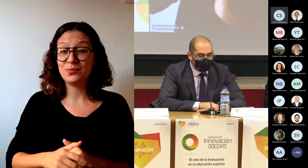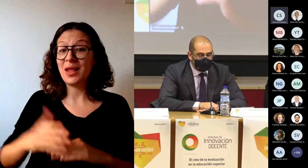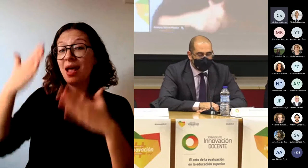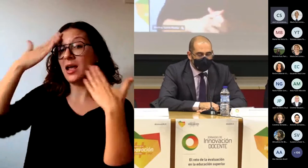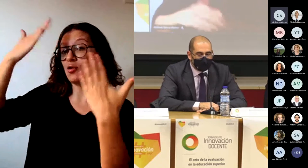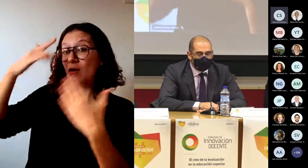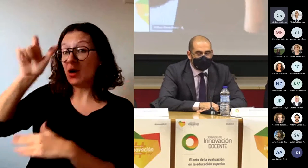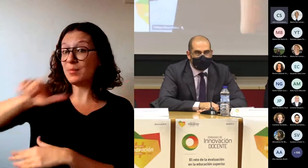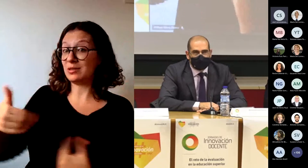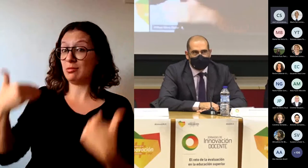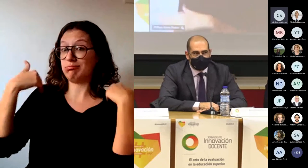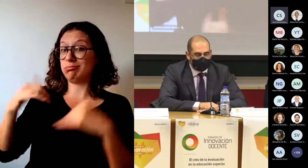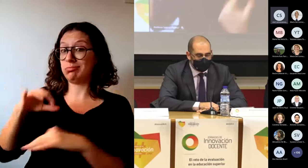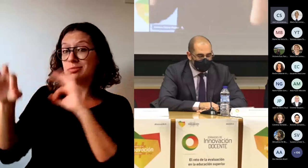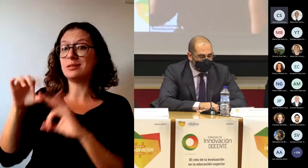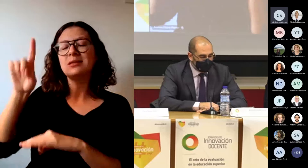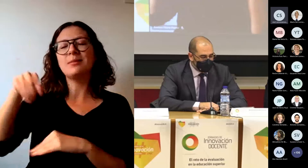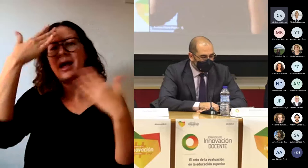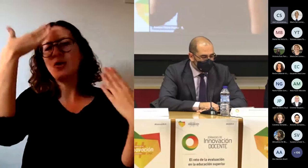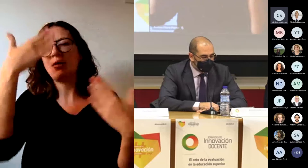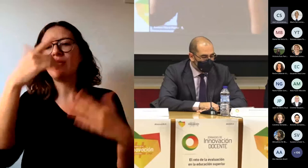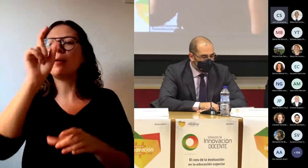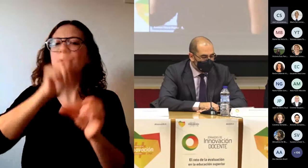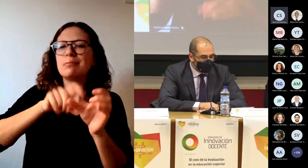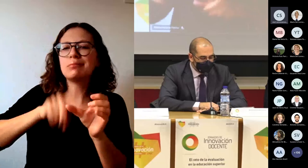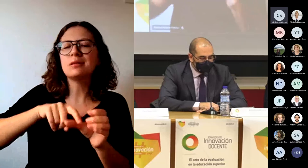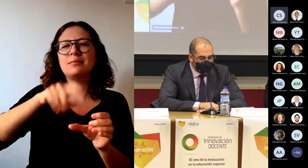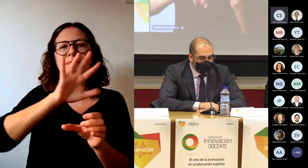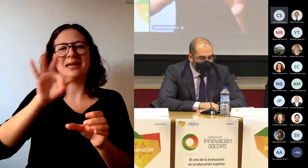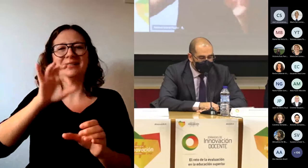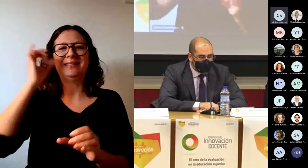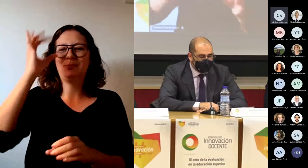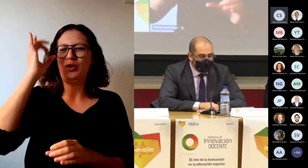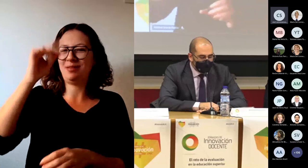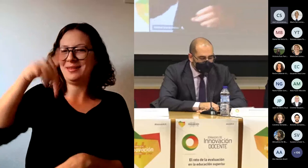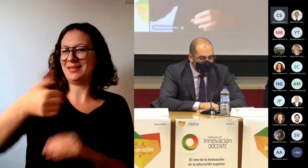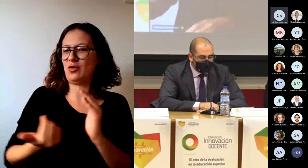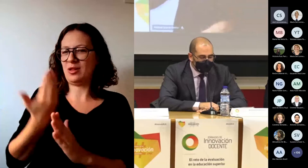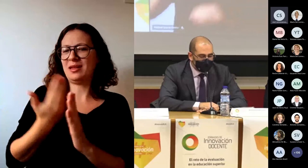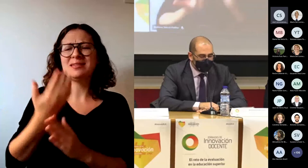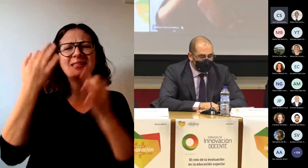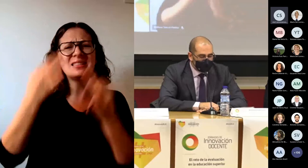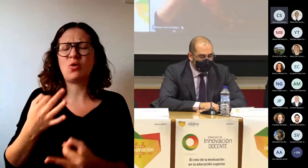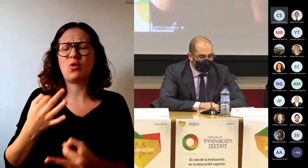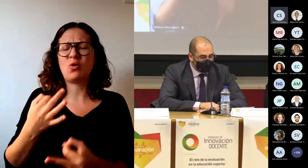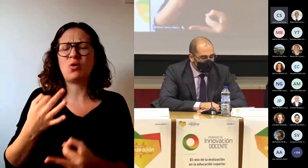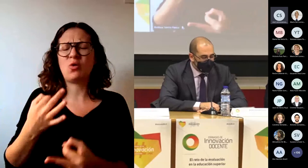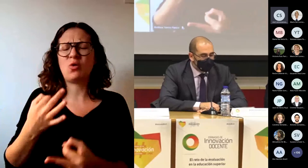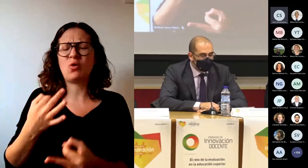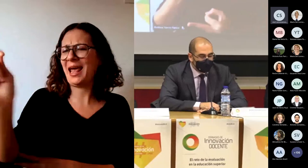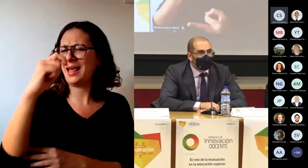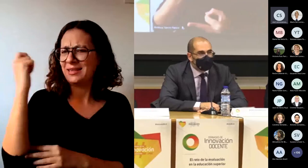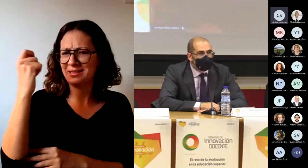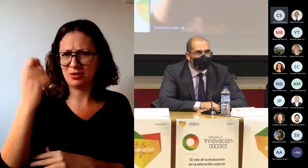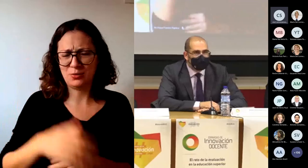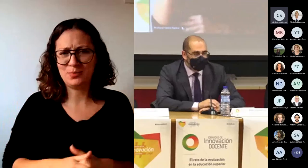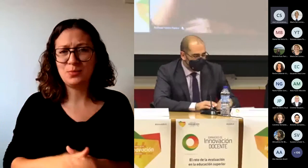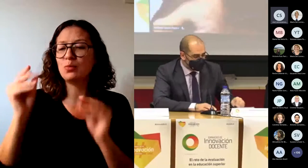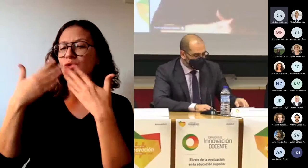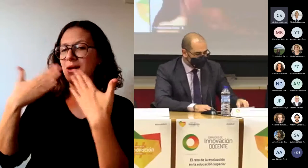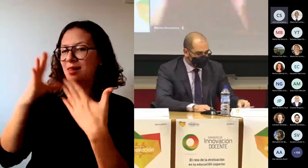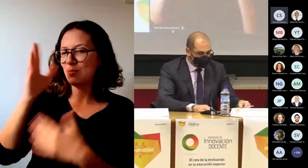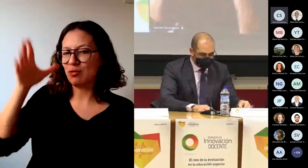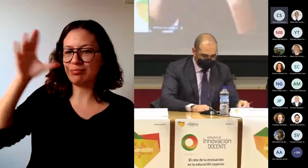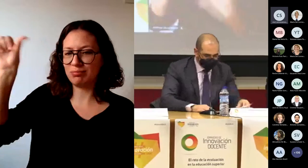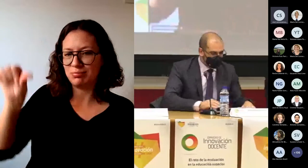enhorabuena a todos los ponentes y participantes en estas jornadas. Seguro de que serán, un año más, un éxito desde todos los puntos de vista. Muchas gracias por su atención.